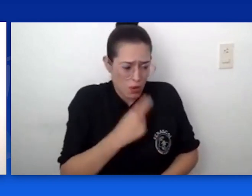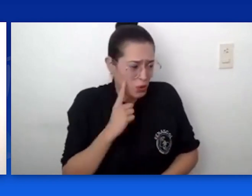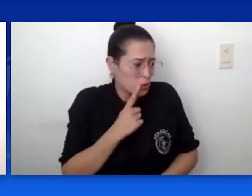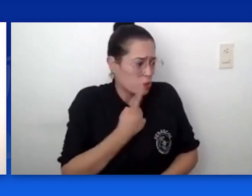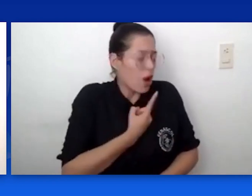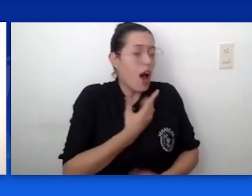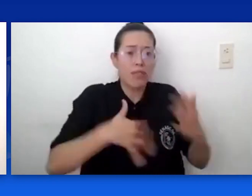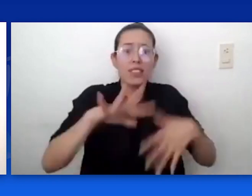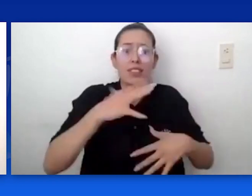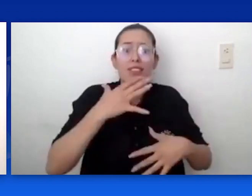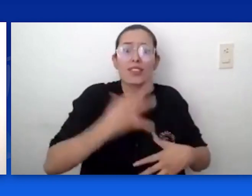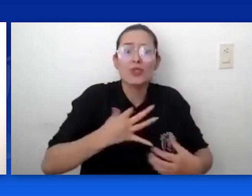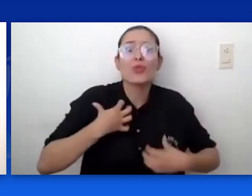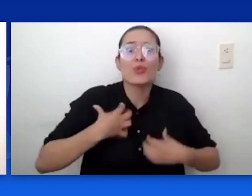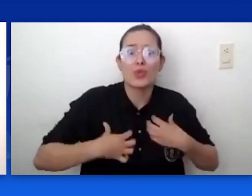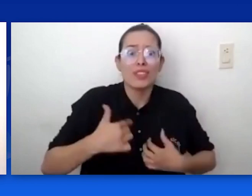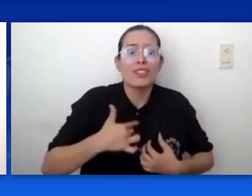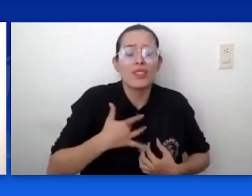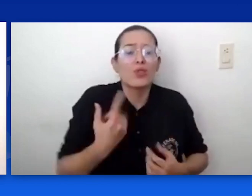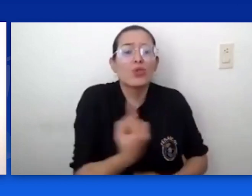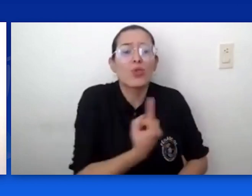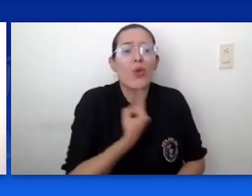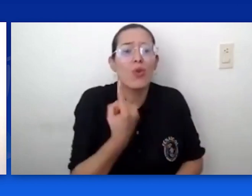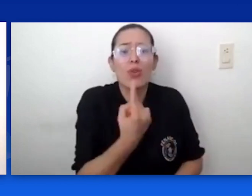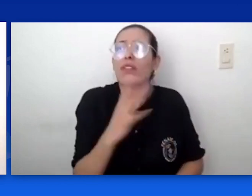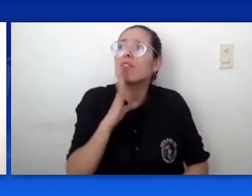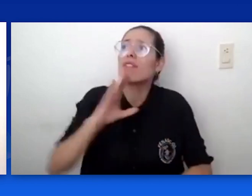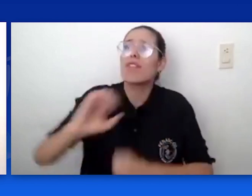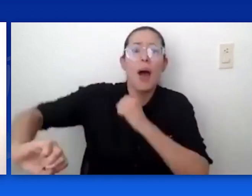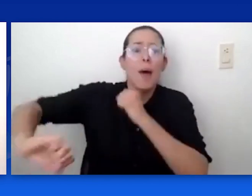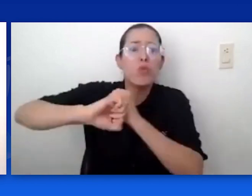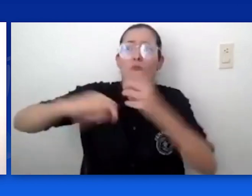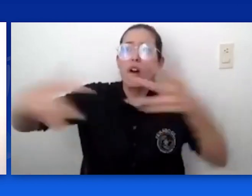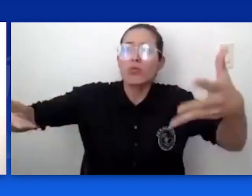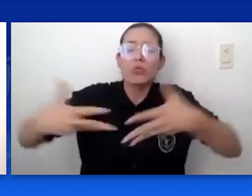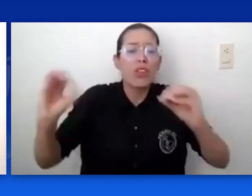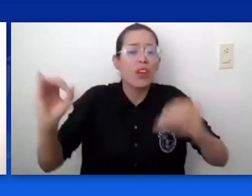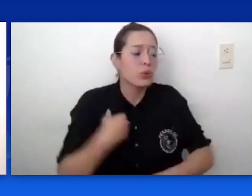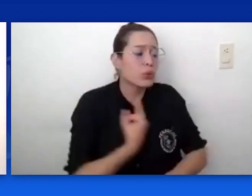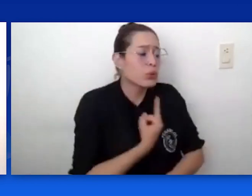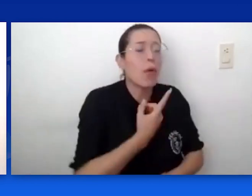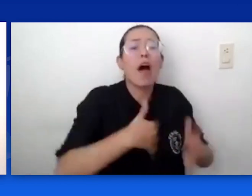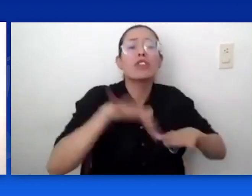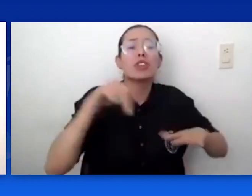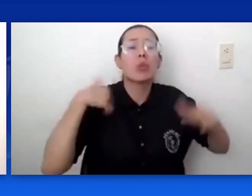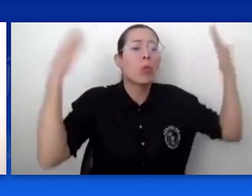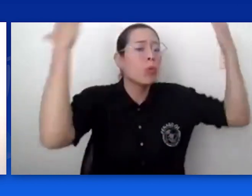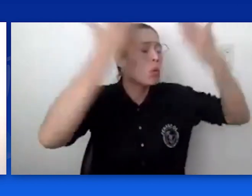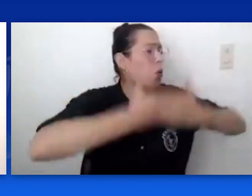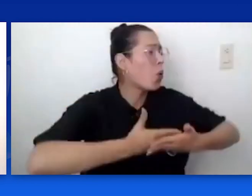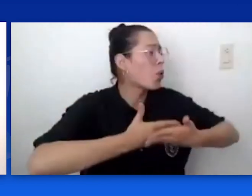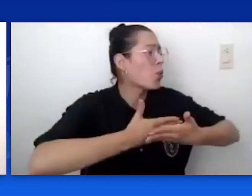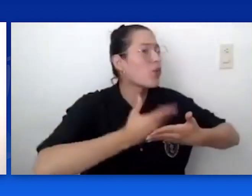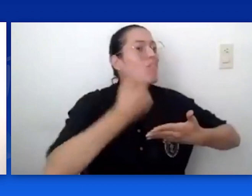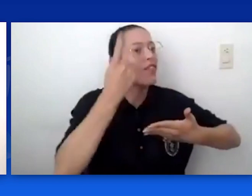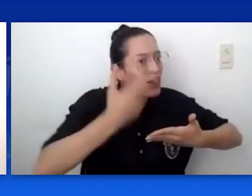es ese, creer que estamos solos, que no tenemos apoyo, pero si no salimos a buscar ese apoyo, obviamente va a ser muy difícil el proceso.